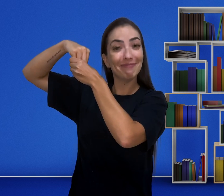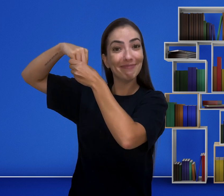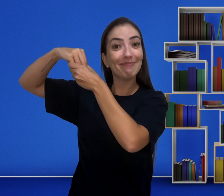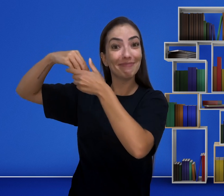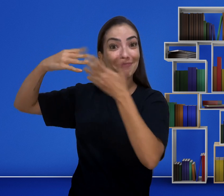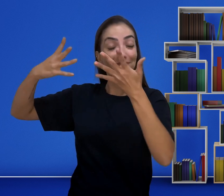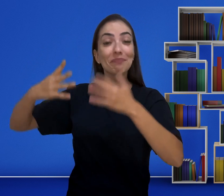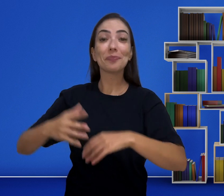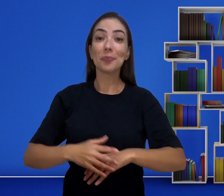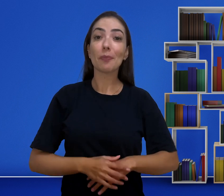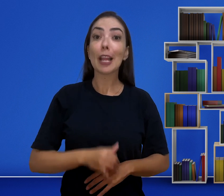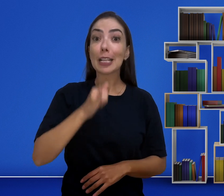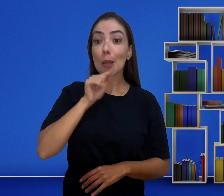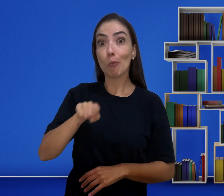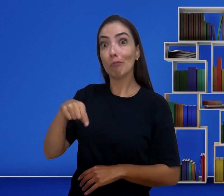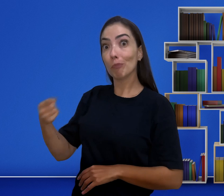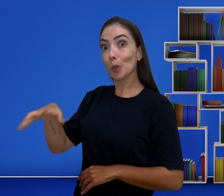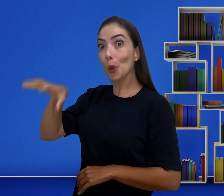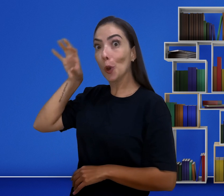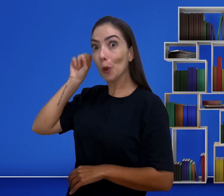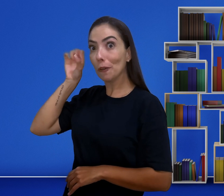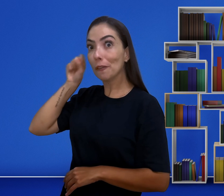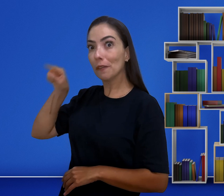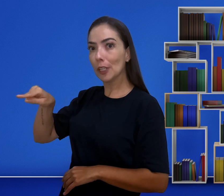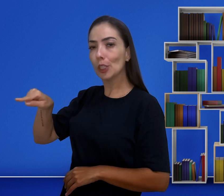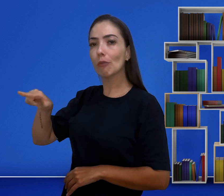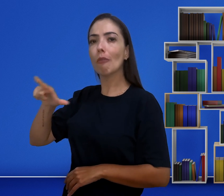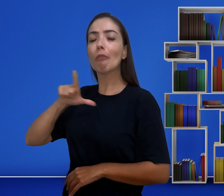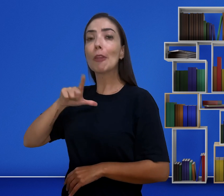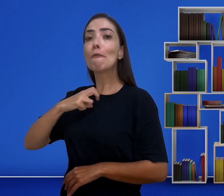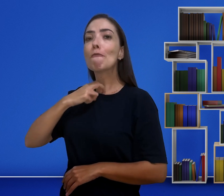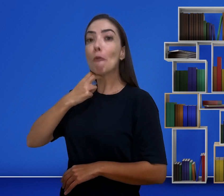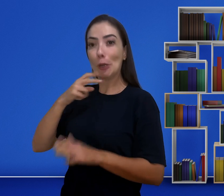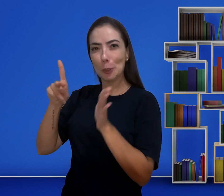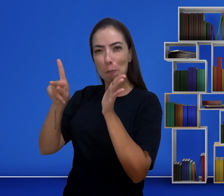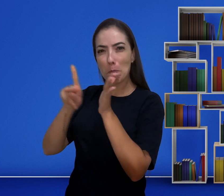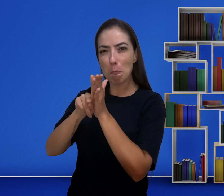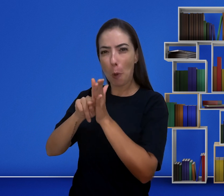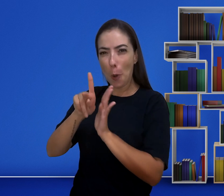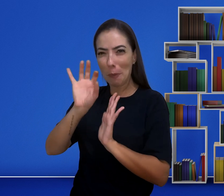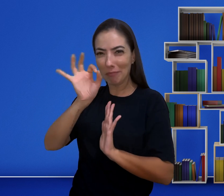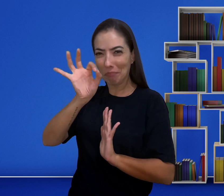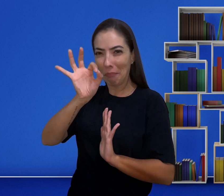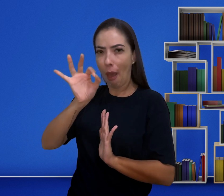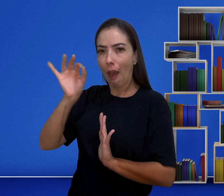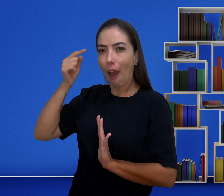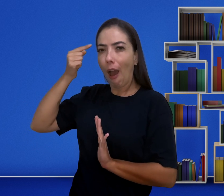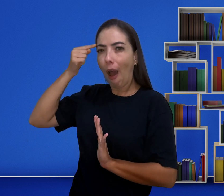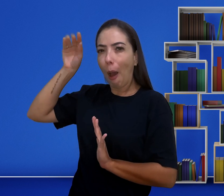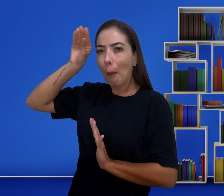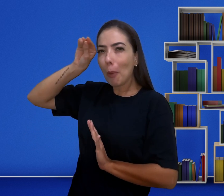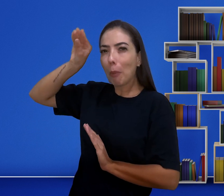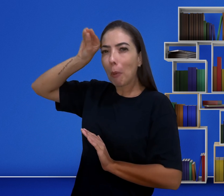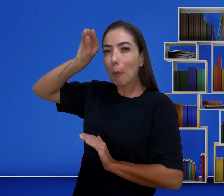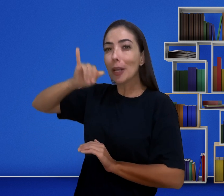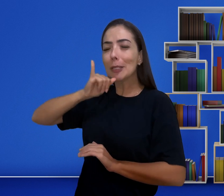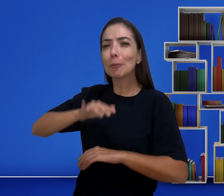Já o ouvinte oraliza, correto? É por meio da voz. Ele está ali, está pensando,